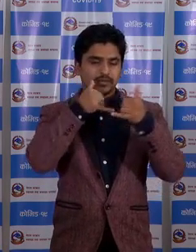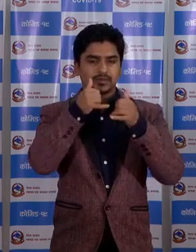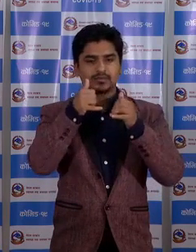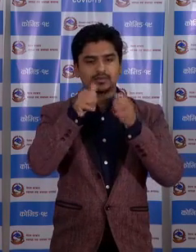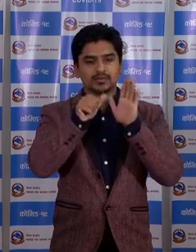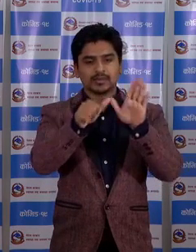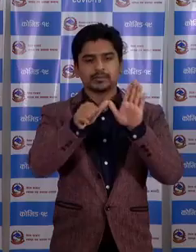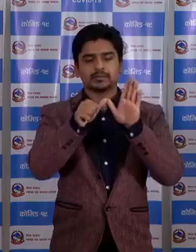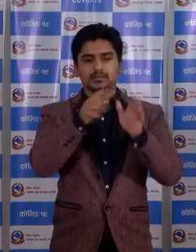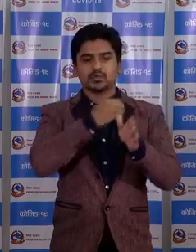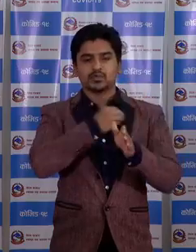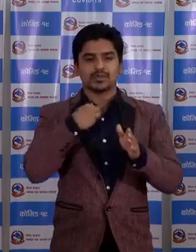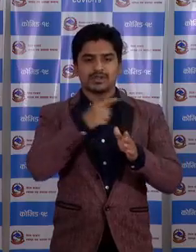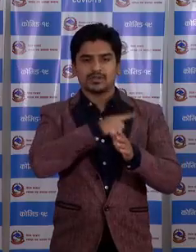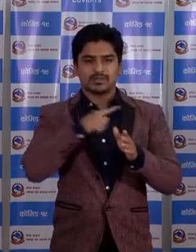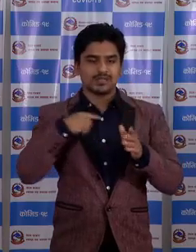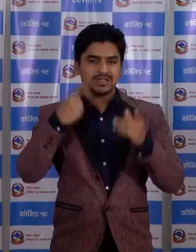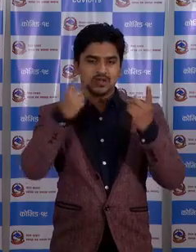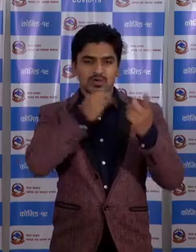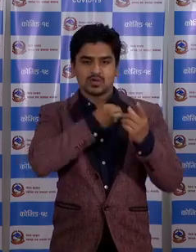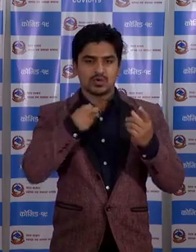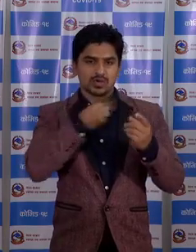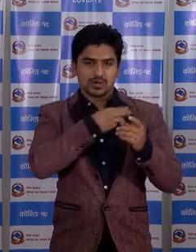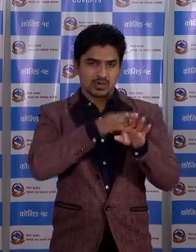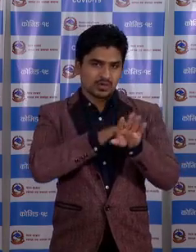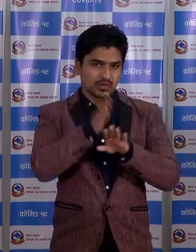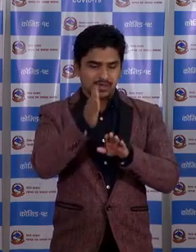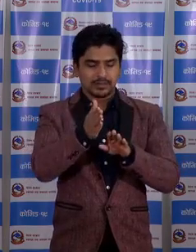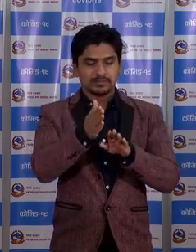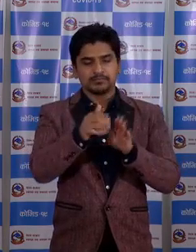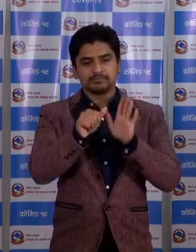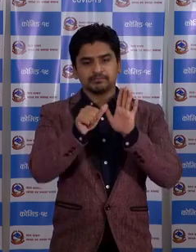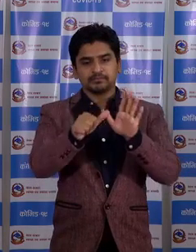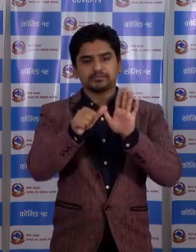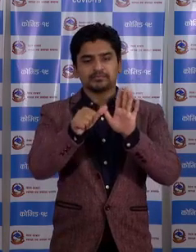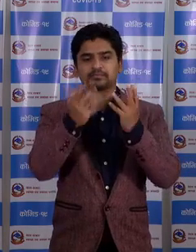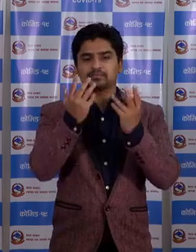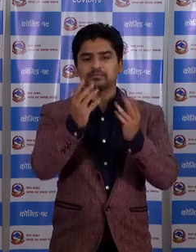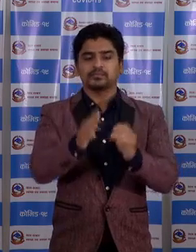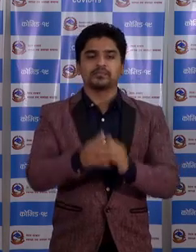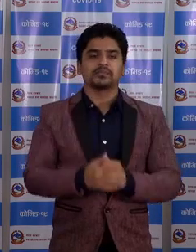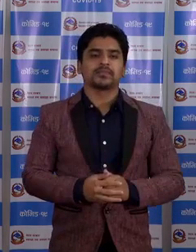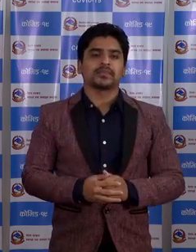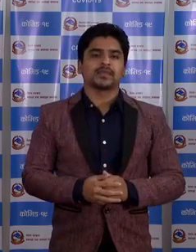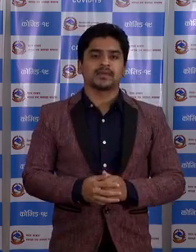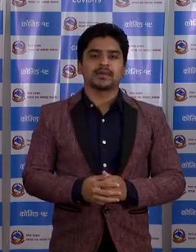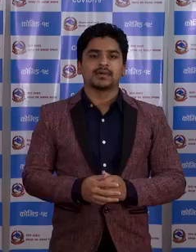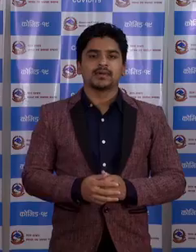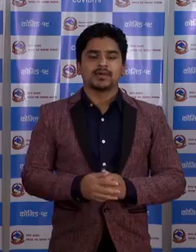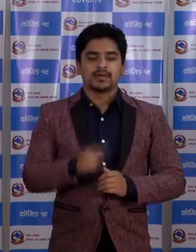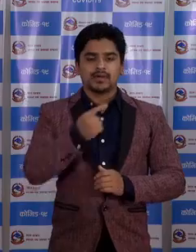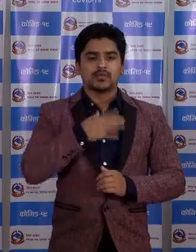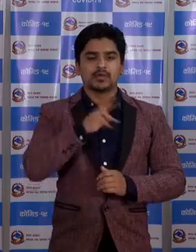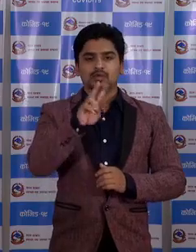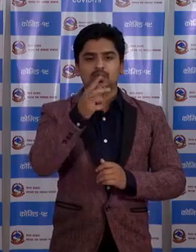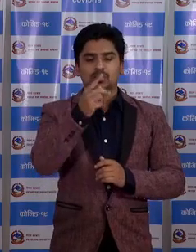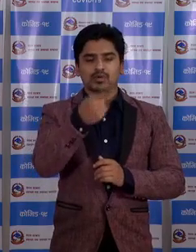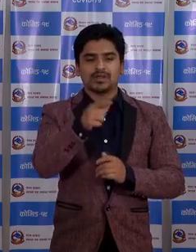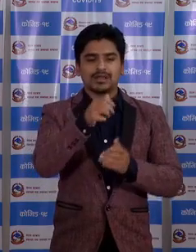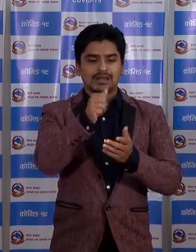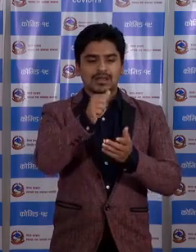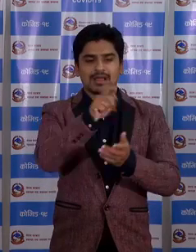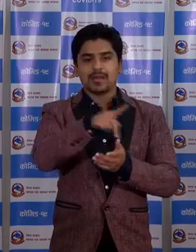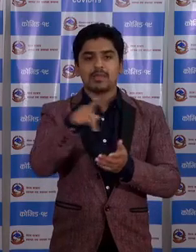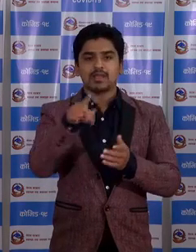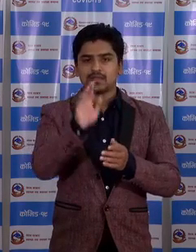को दन आमरा स्वास्ते करमे तथा चिकिस्चा करू मार्फत आमिले गरेका छों। हामरों दुई ओटा एप्लिकेशन